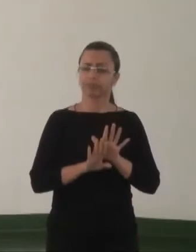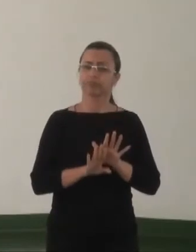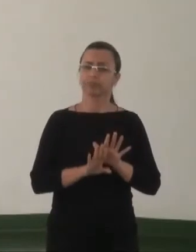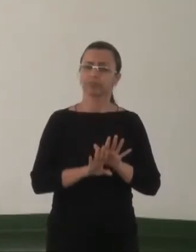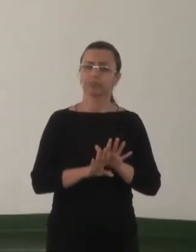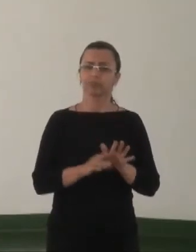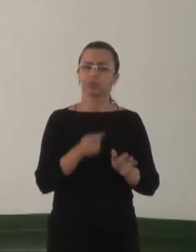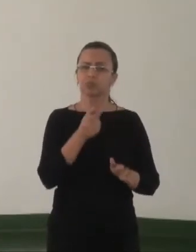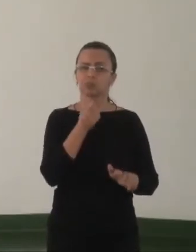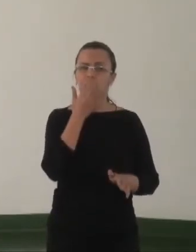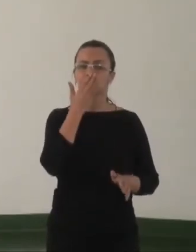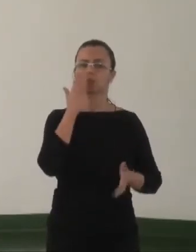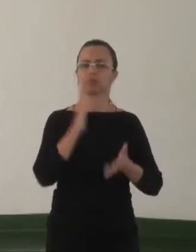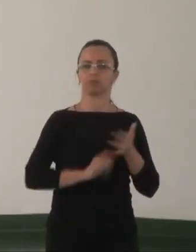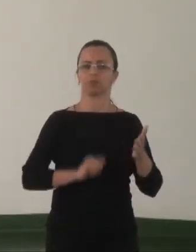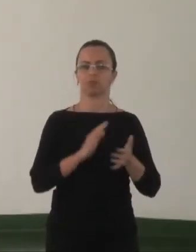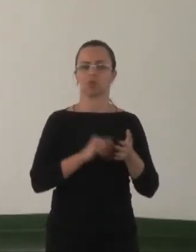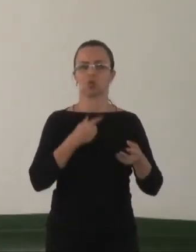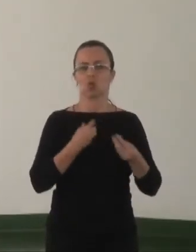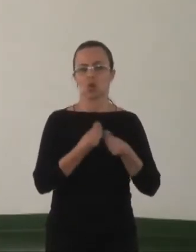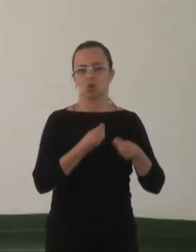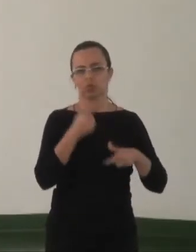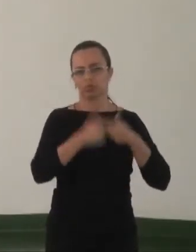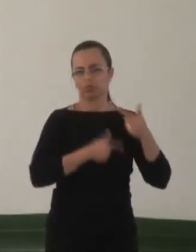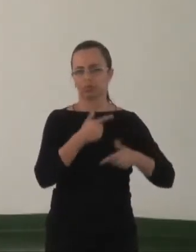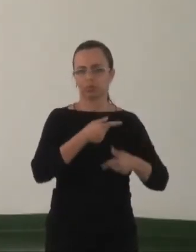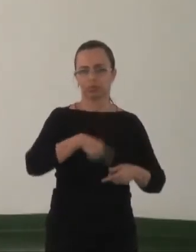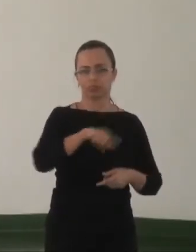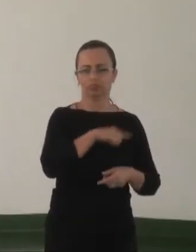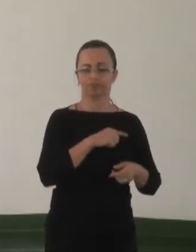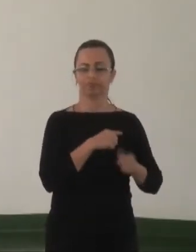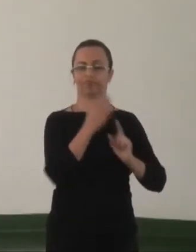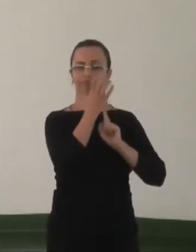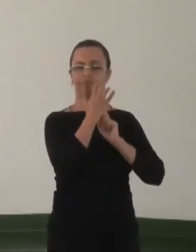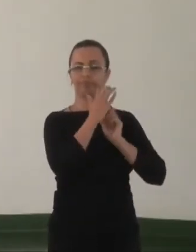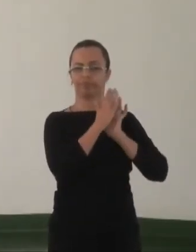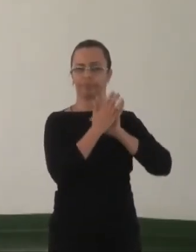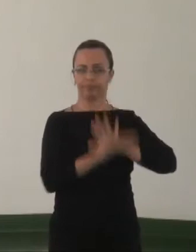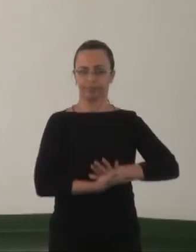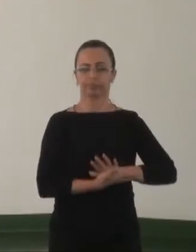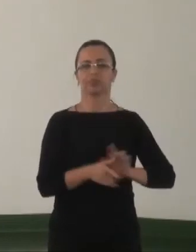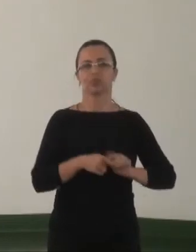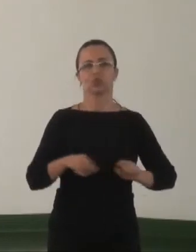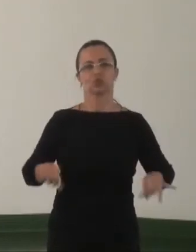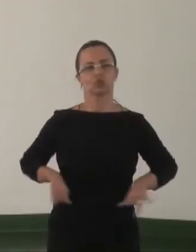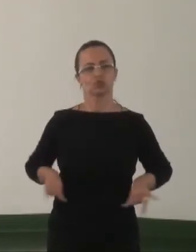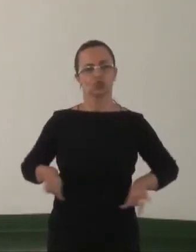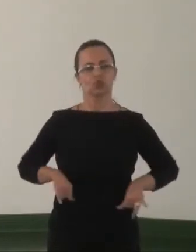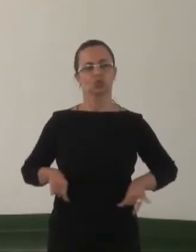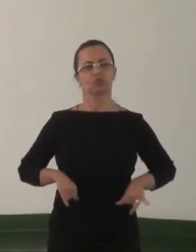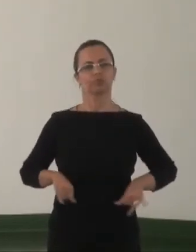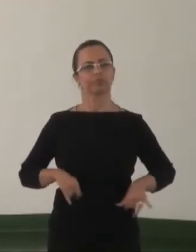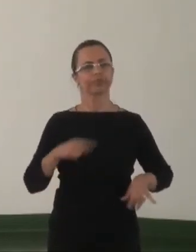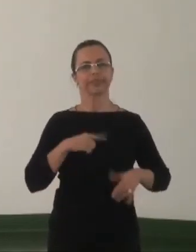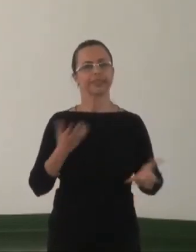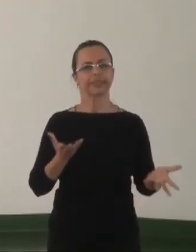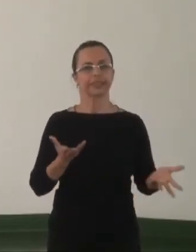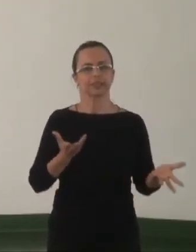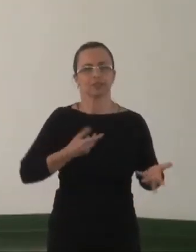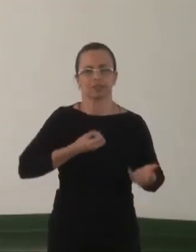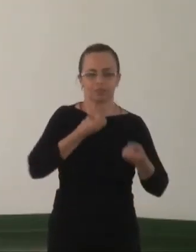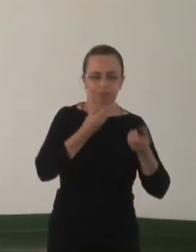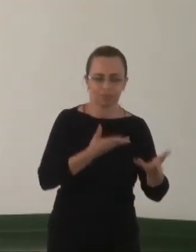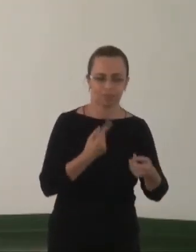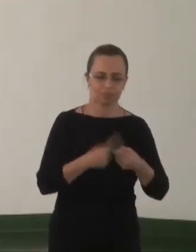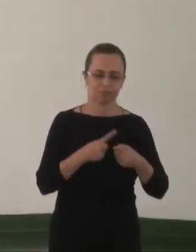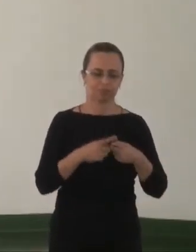muito pouco falam da sua relação de trabalho, da opressão que sofrem, da indisponibilidade de falar livremente